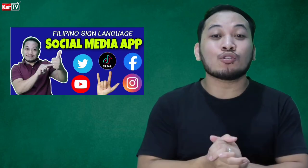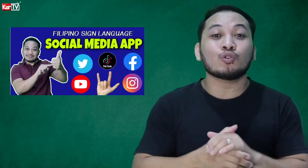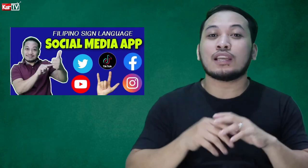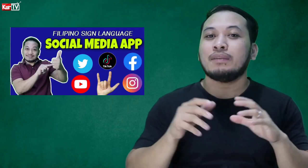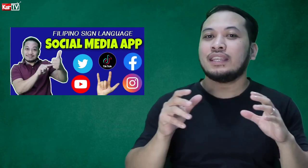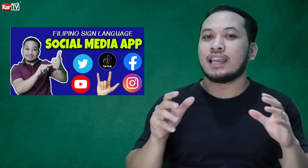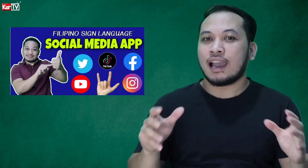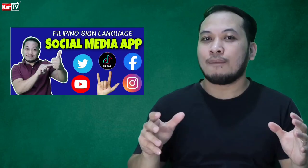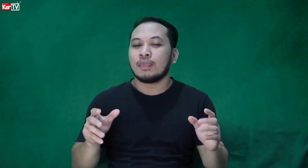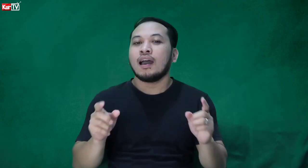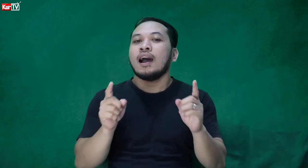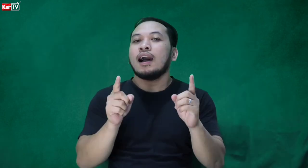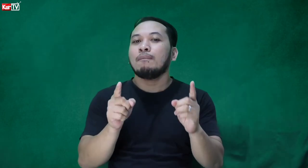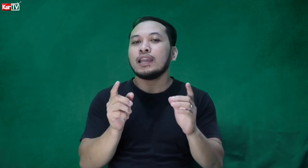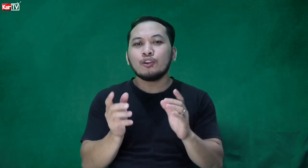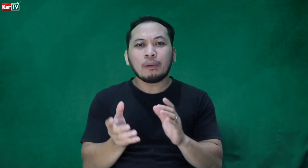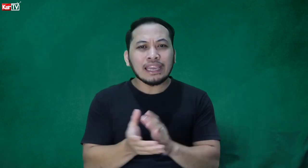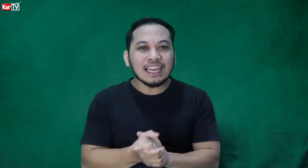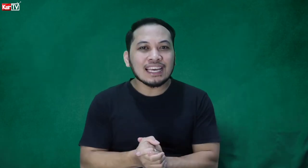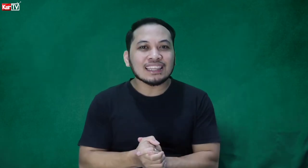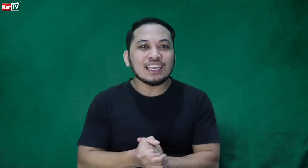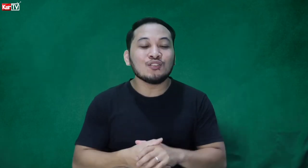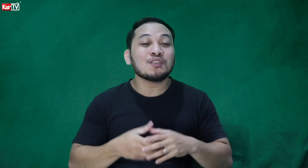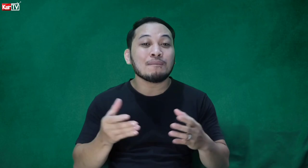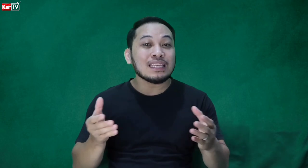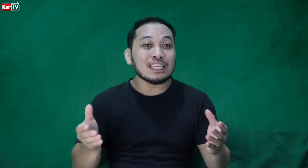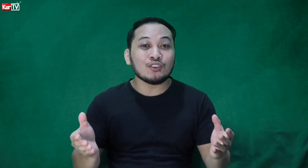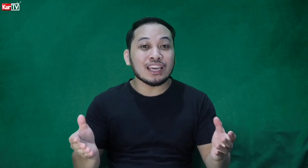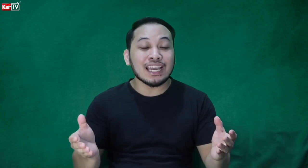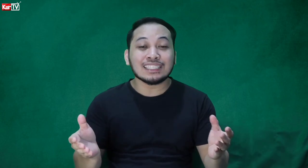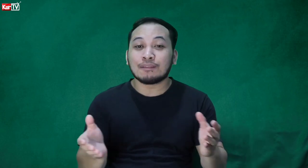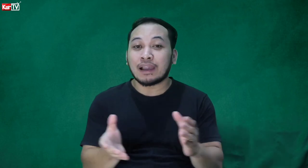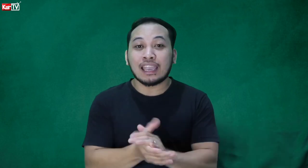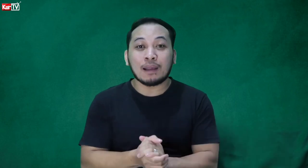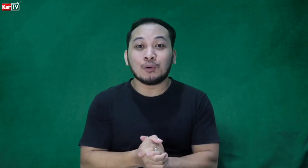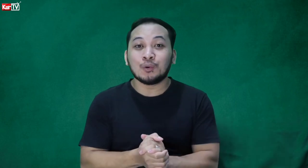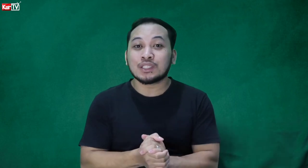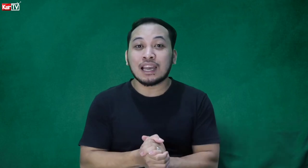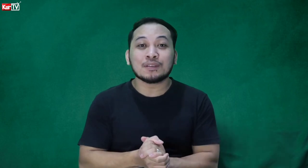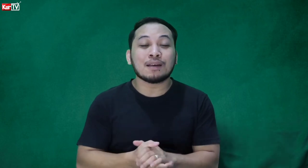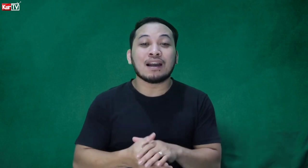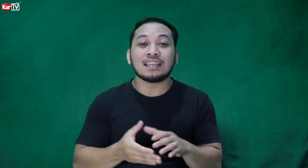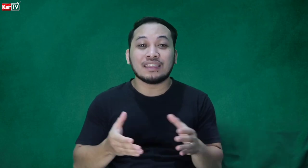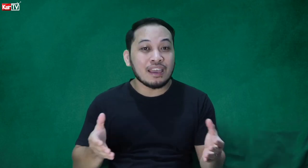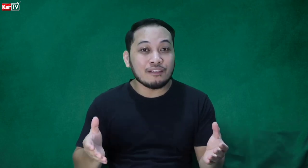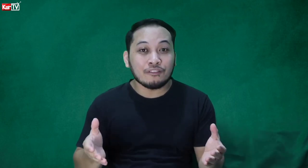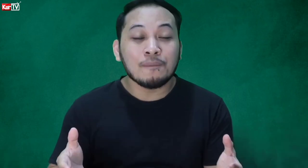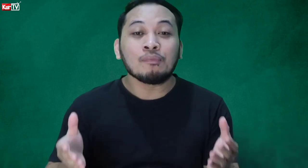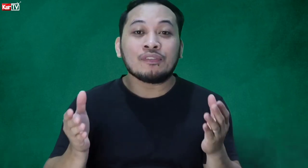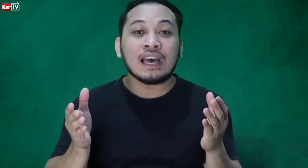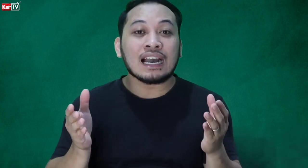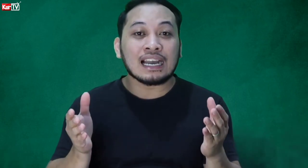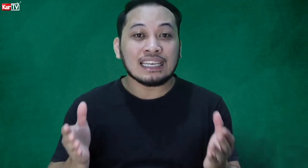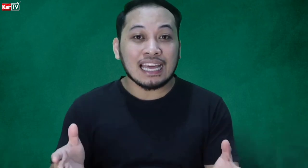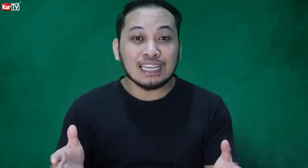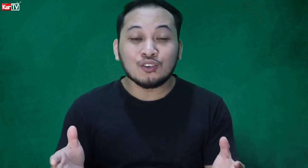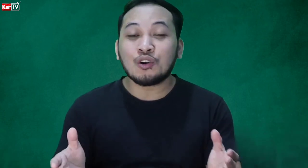social media? Abay, ano pang inaantay nyo, gamitin nyo na iyan sa pakipag-usap sa mga deaf, nakakilala nyo,